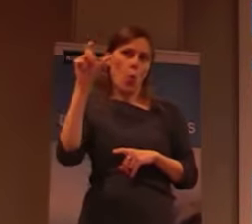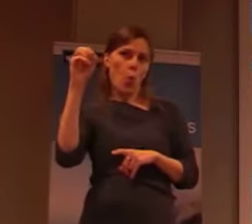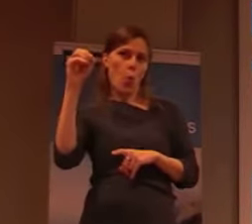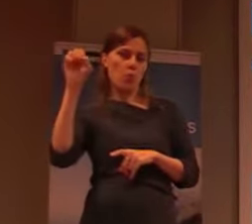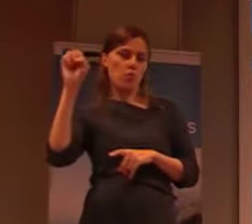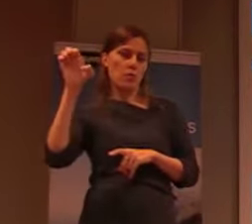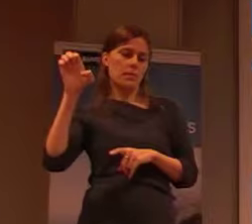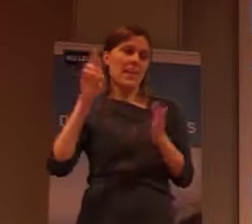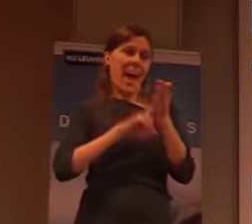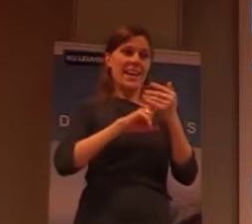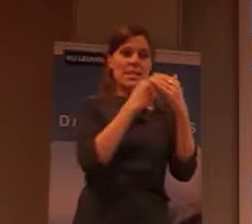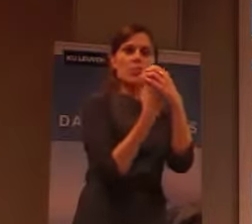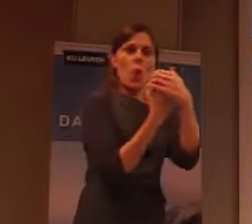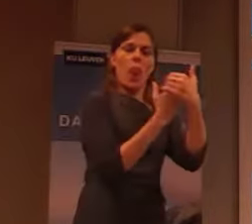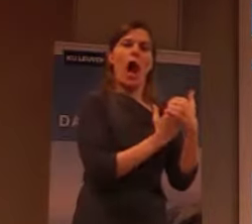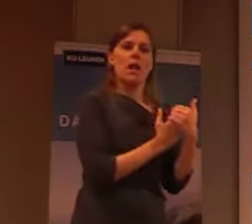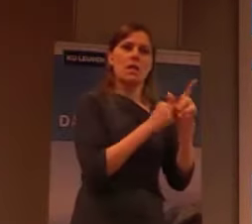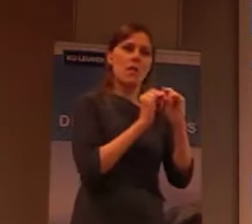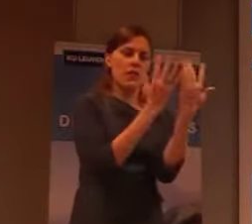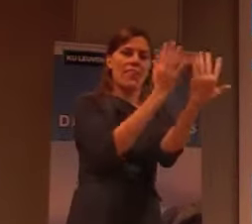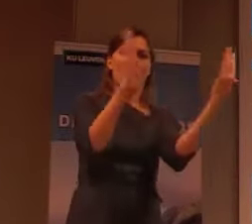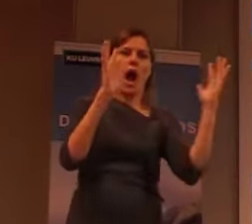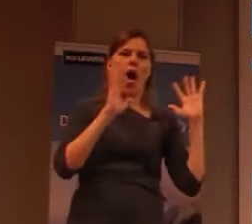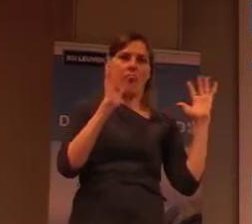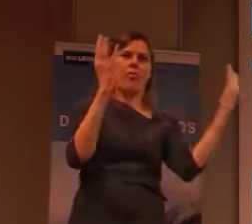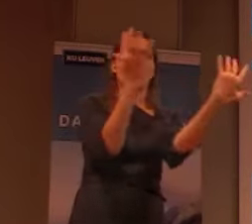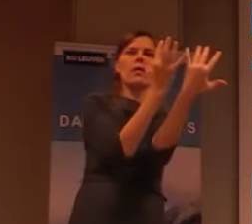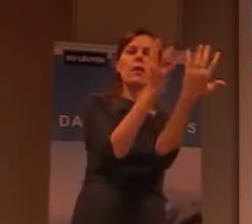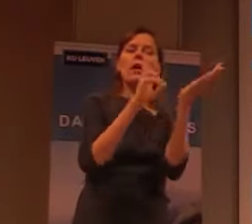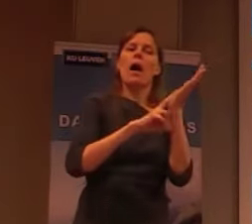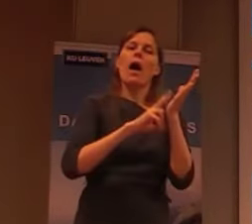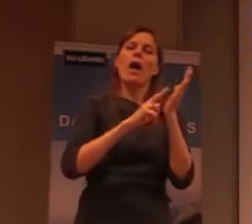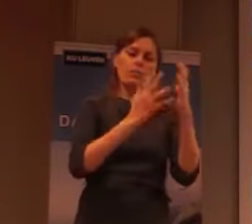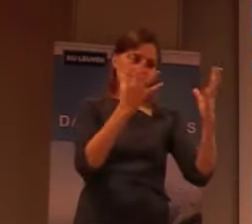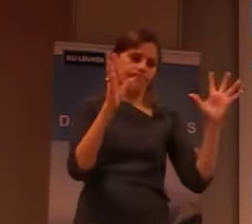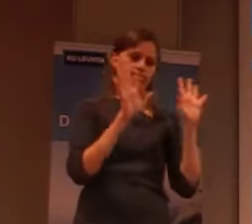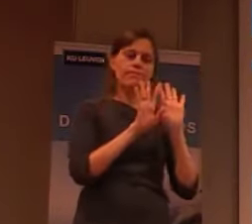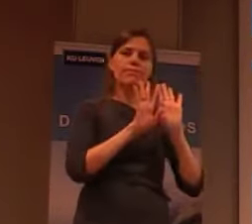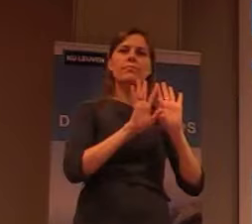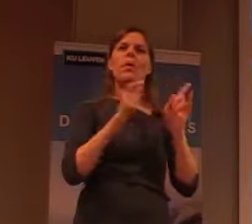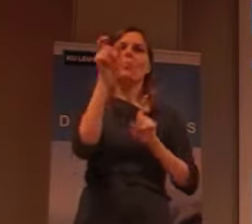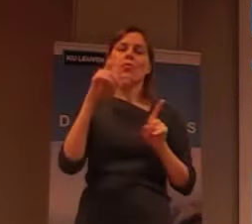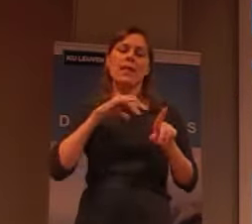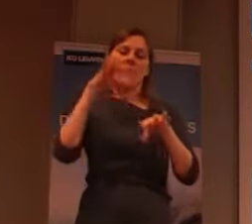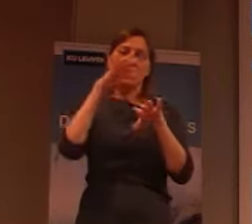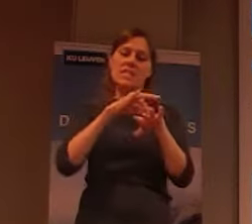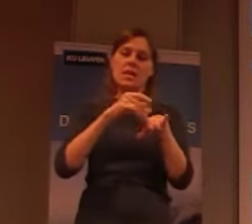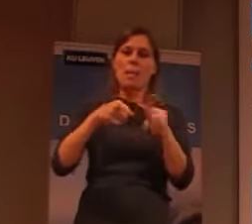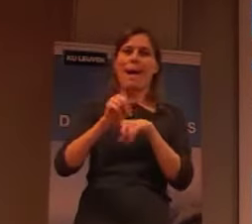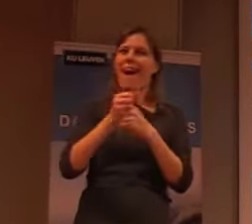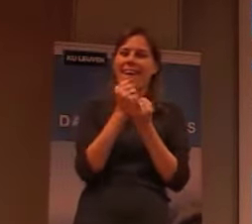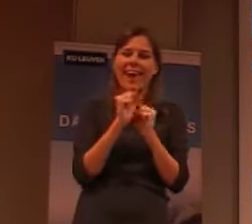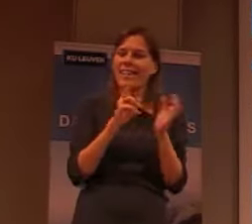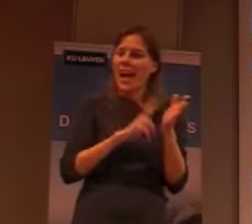een isolatieplek, waarin dat er mensen die ziek zijn, maar die ook niet echt